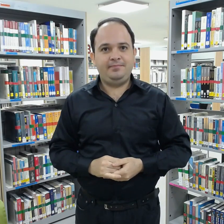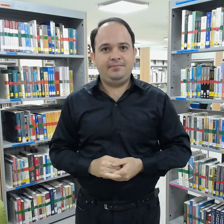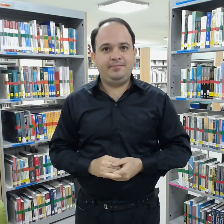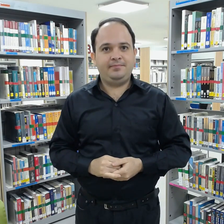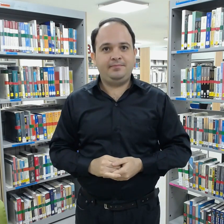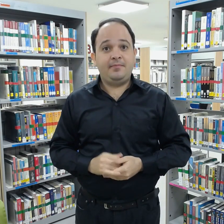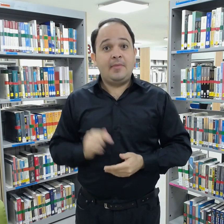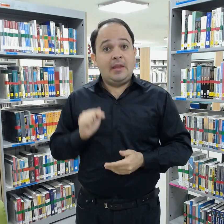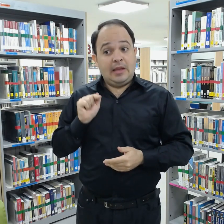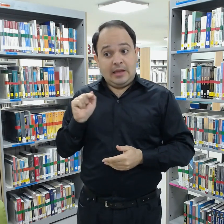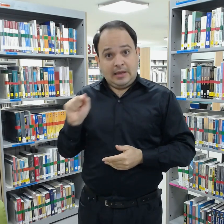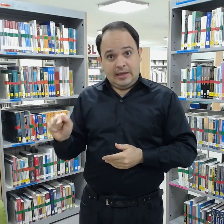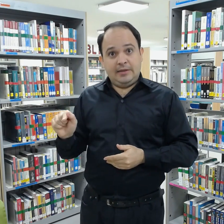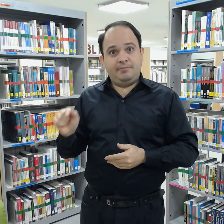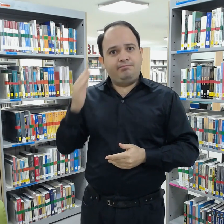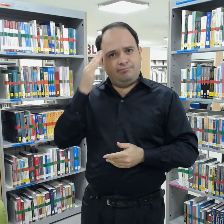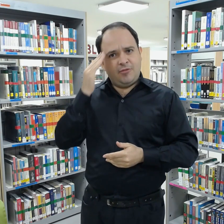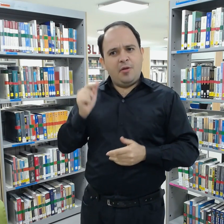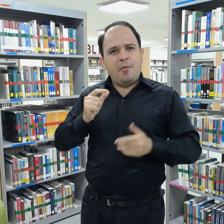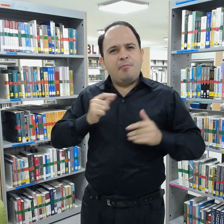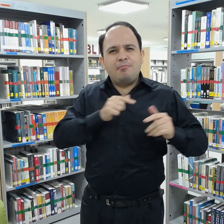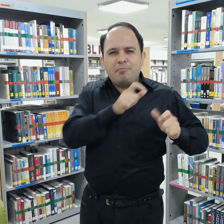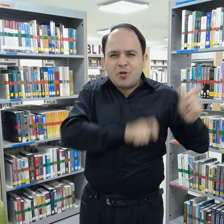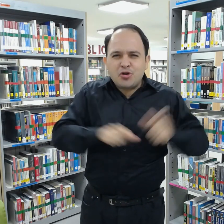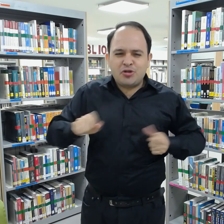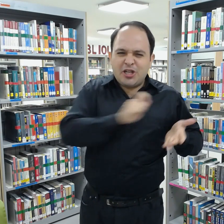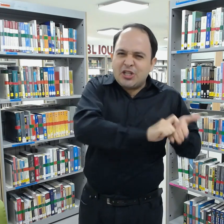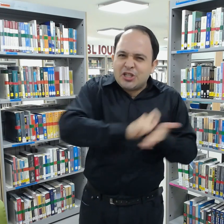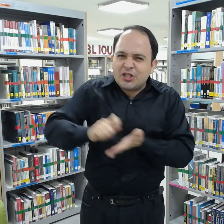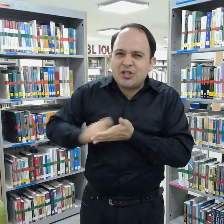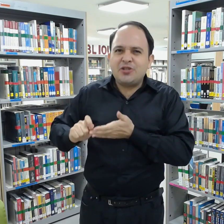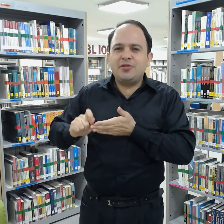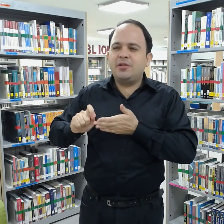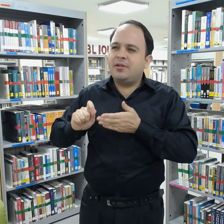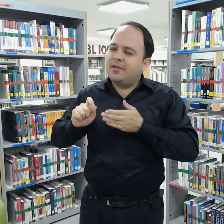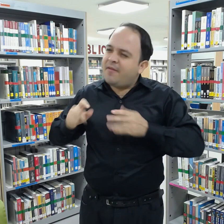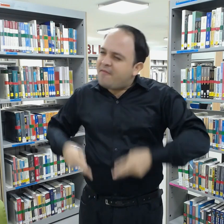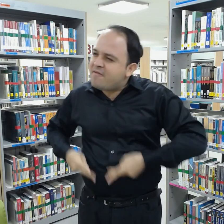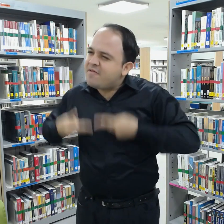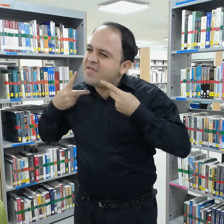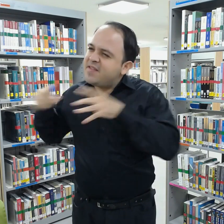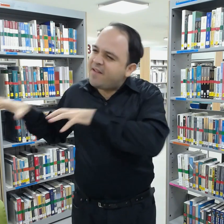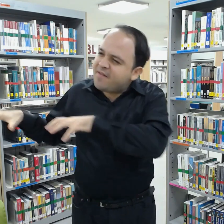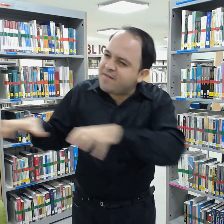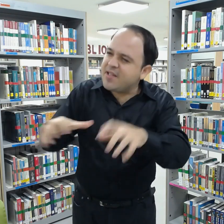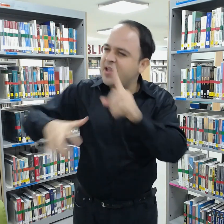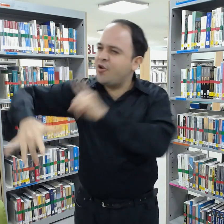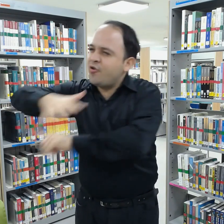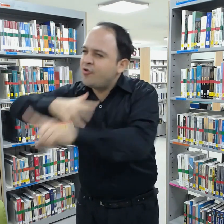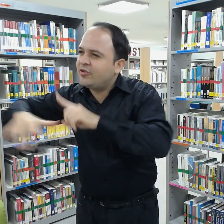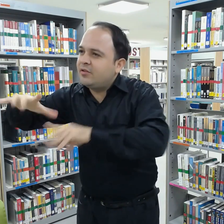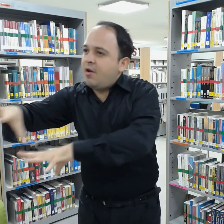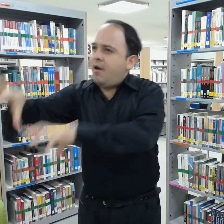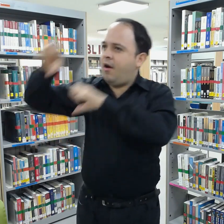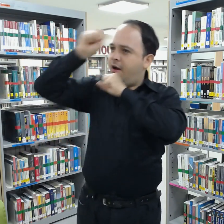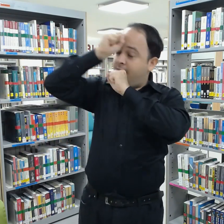Es el mayor representante del llamado realismo mágico, caracterizado por el encuentro de elementos